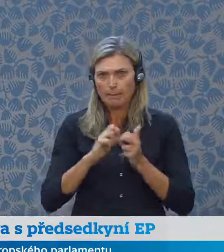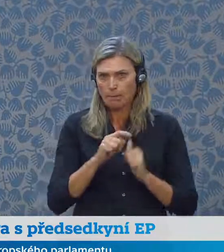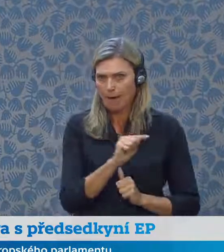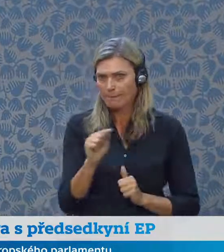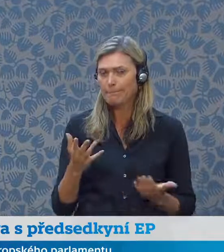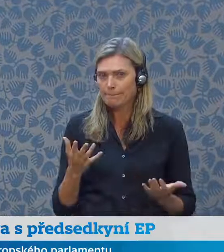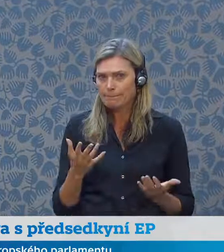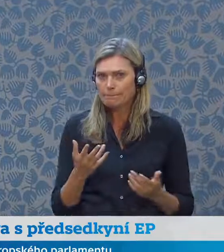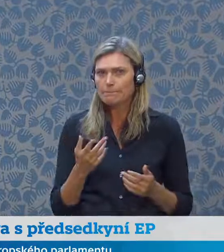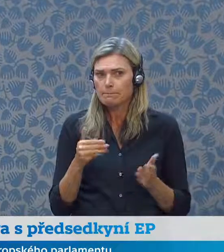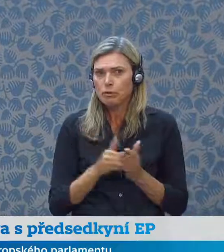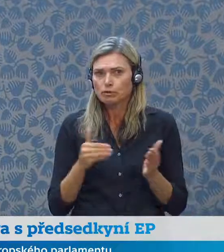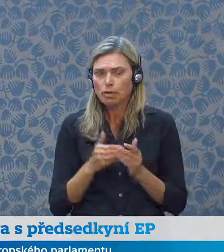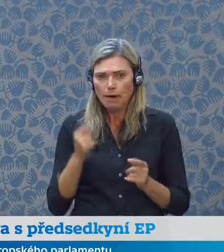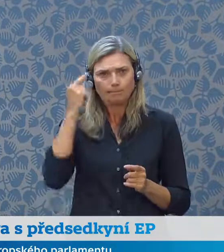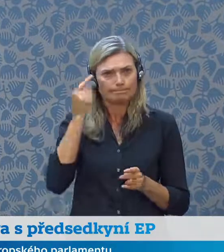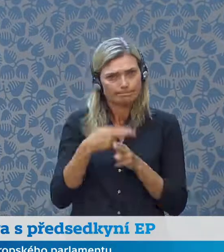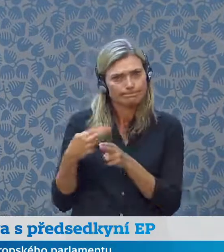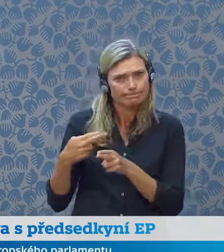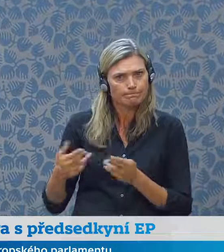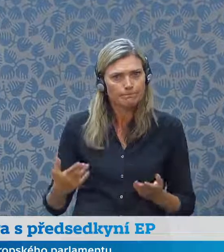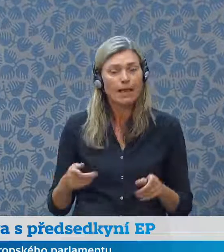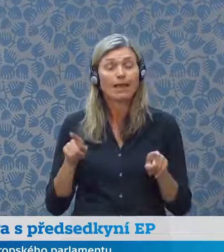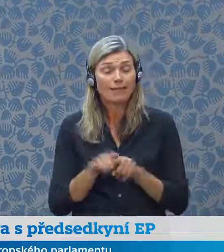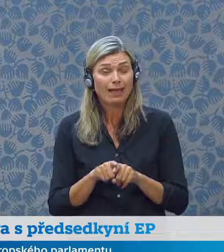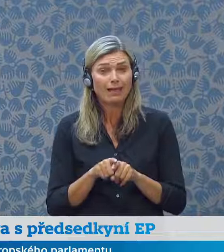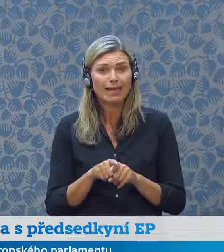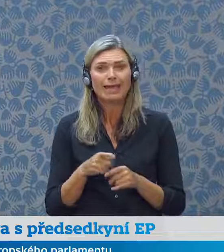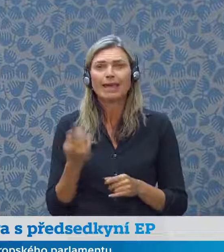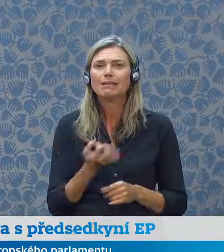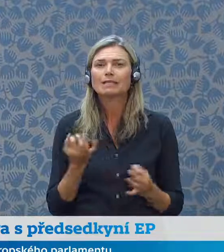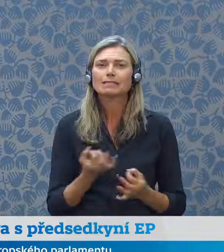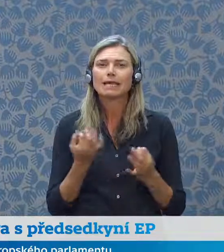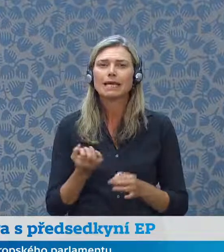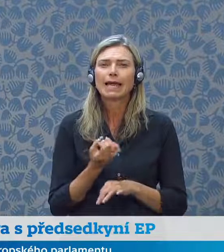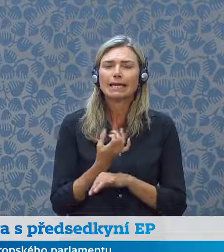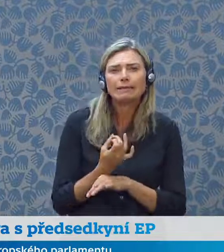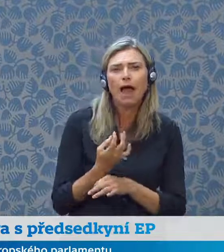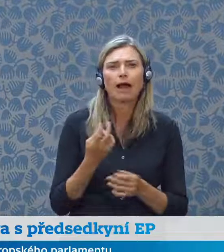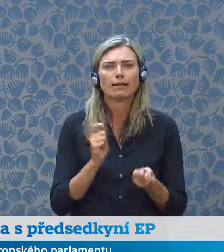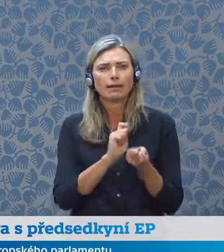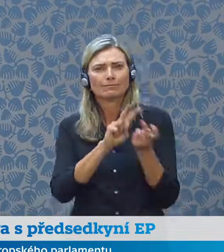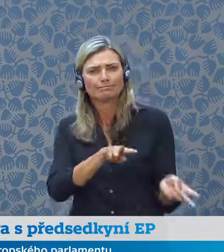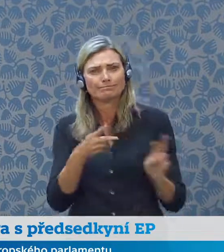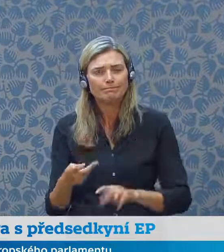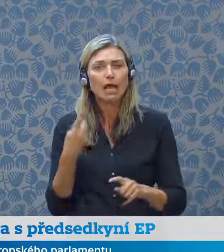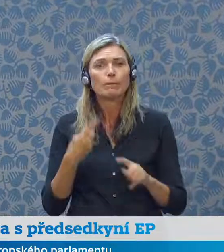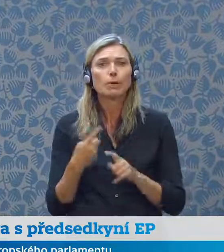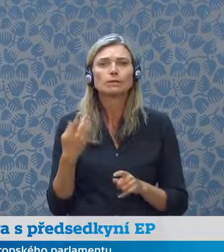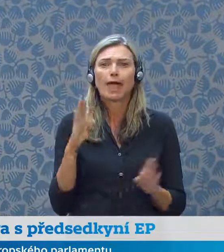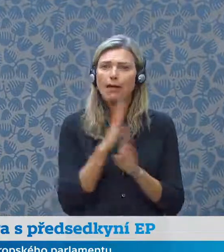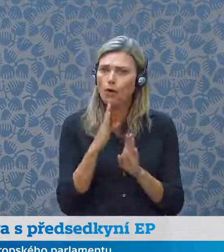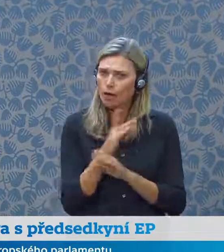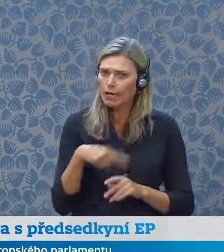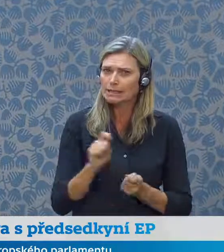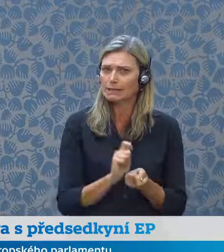Musíme také ještě udělat velký pokrok v oblasti digitální a ekologické transformace. My jsme